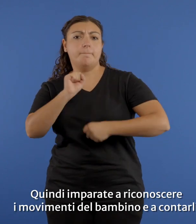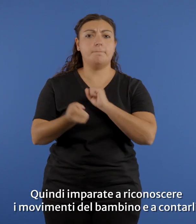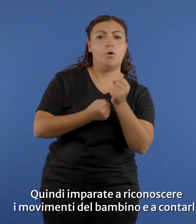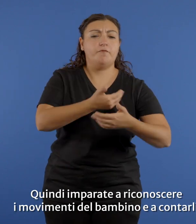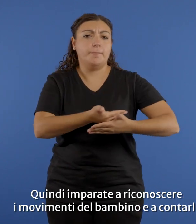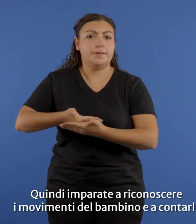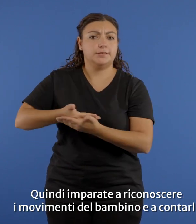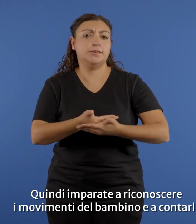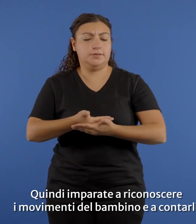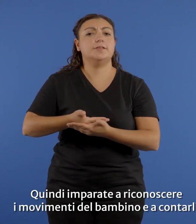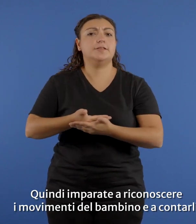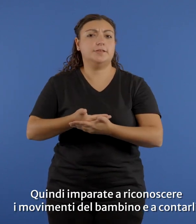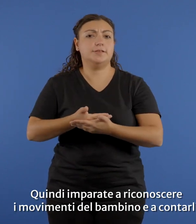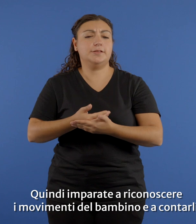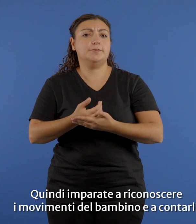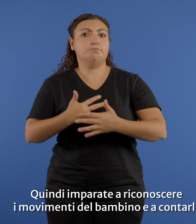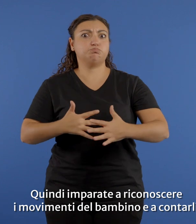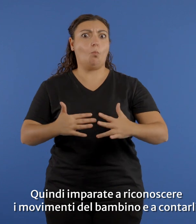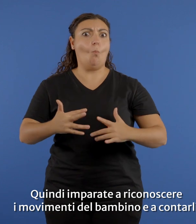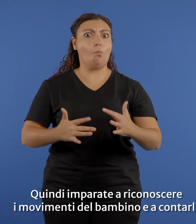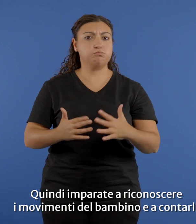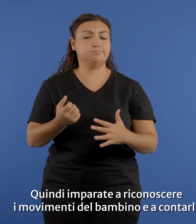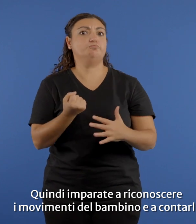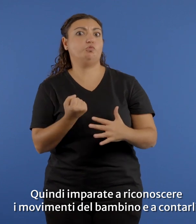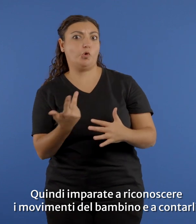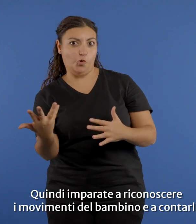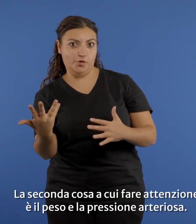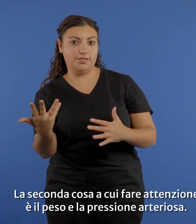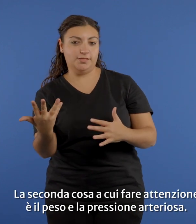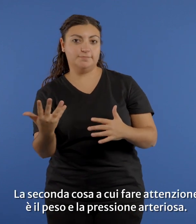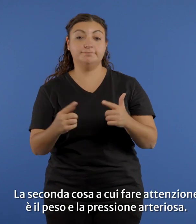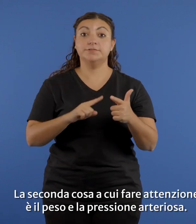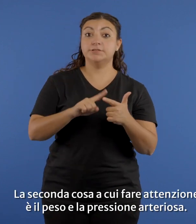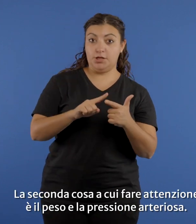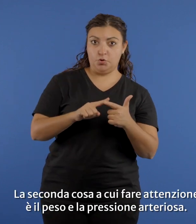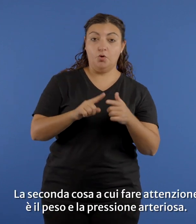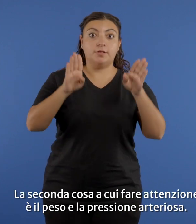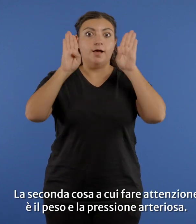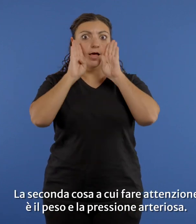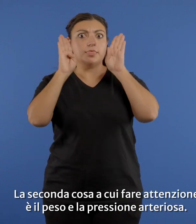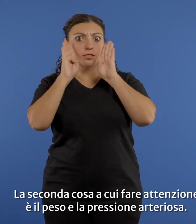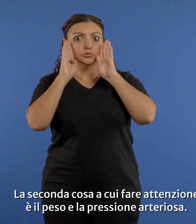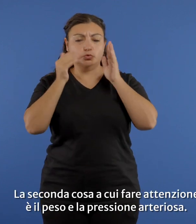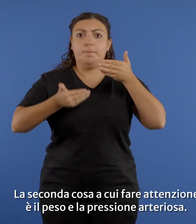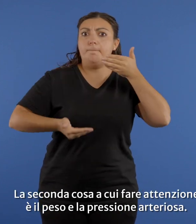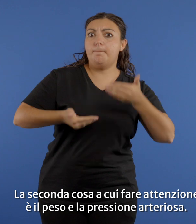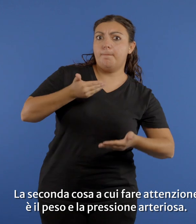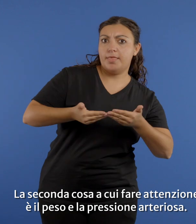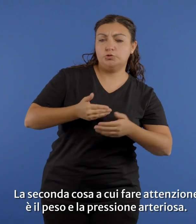Quindi imparate a riconoscere i movimenti del bambino e a contarli. La seconda cosa a cui fare attenzione è il peso e la pressione